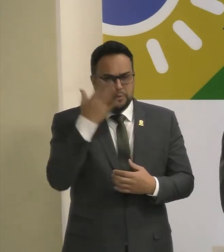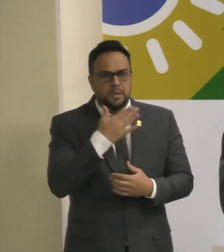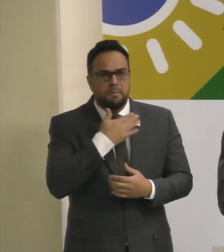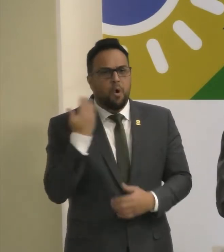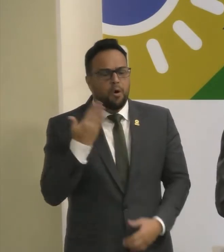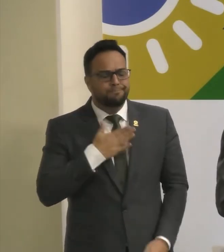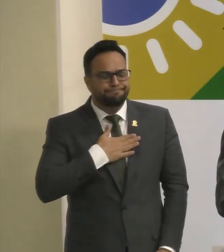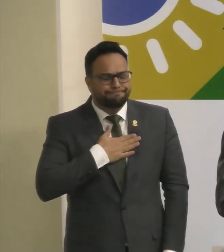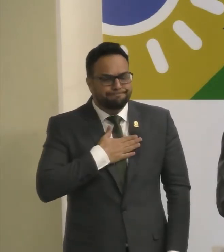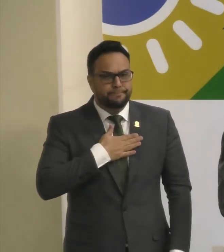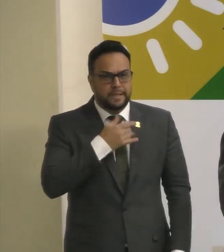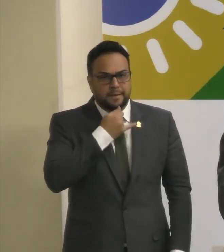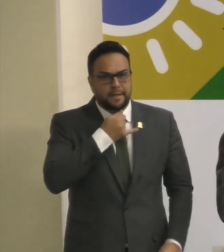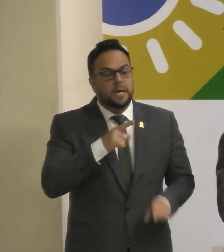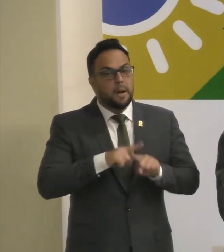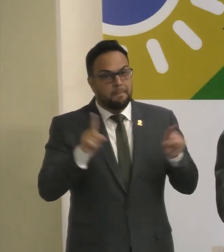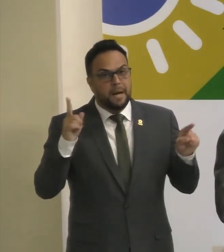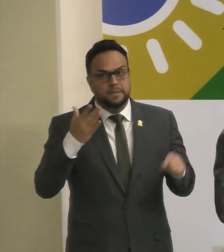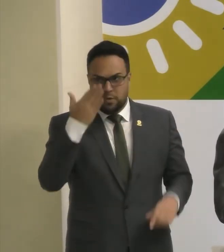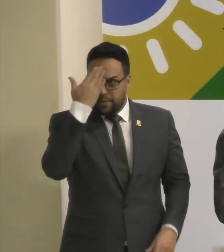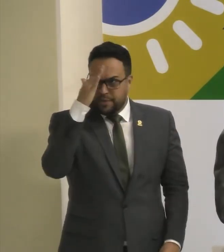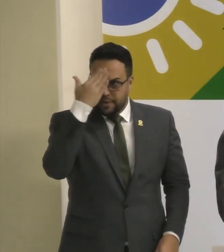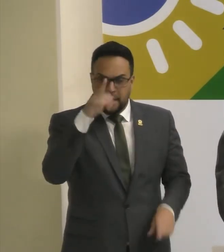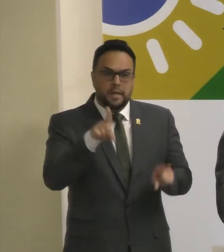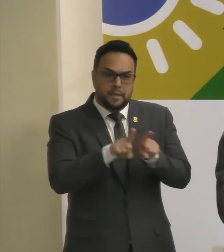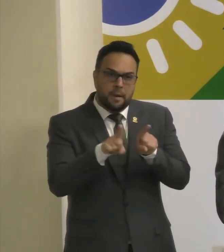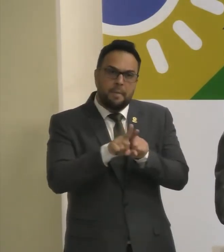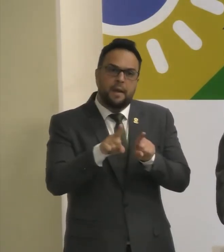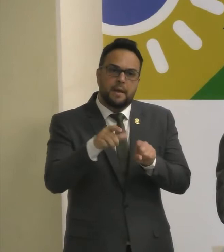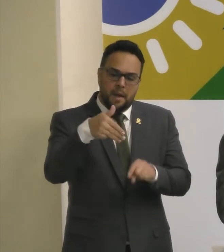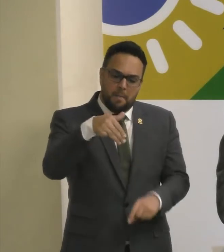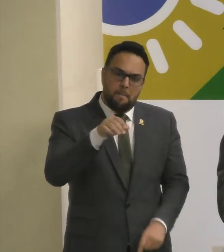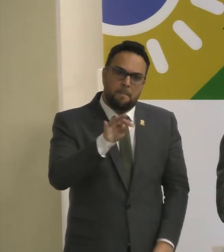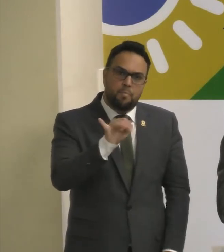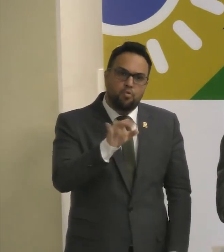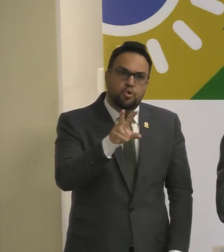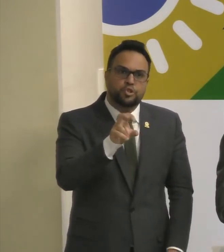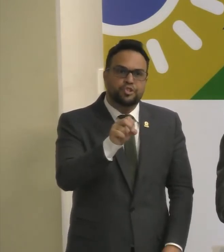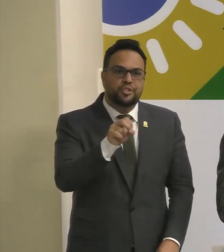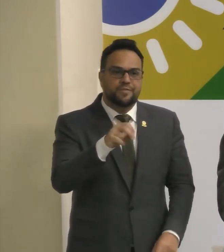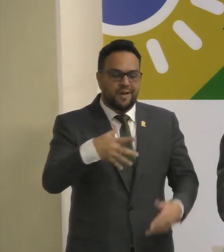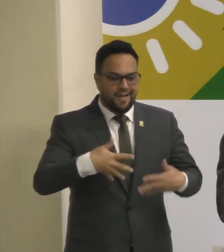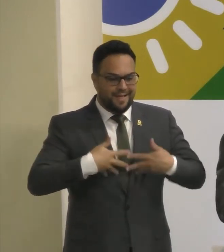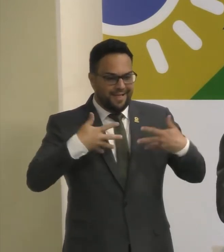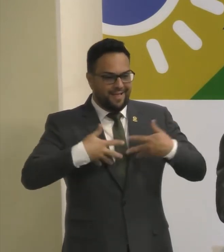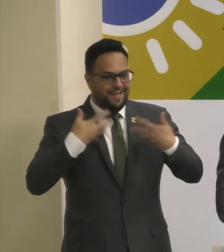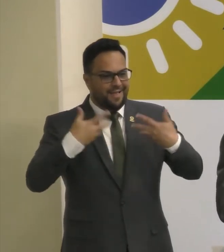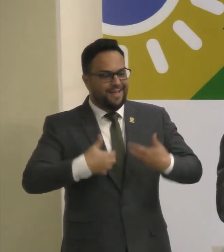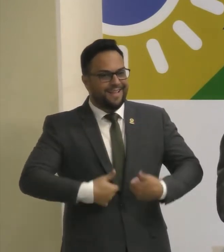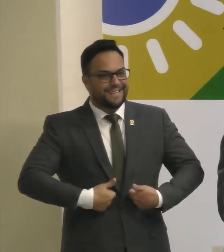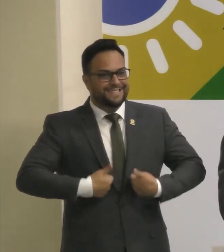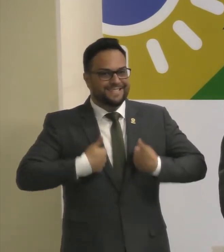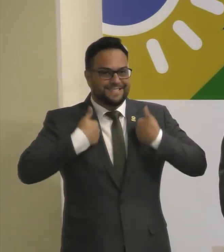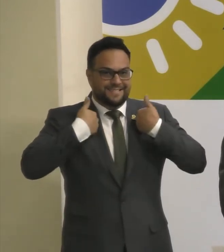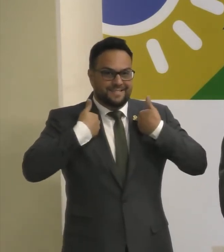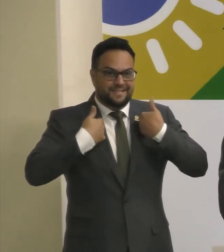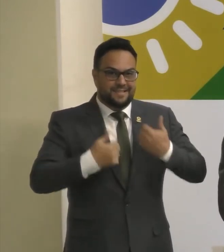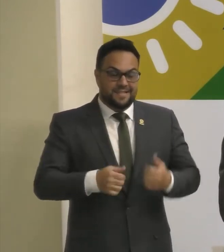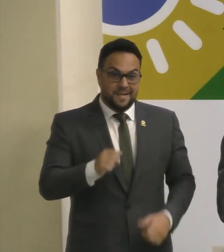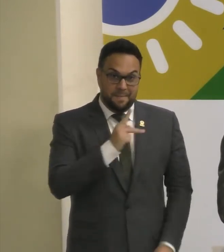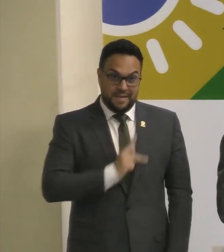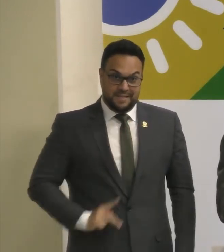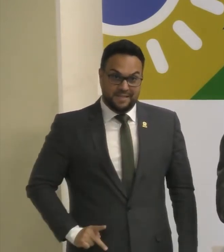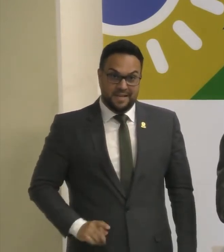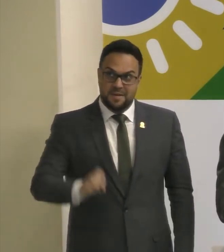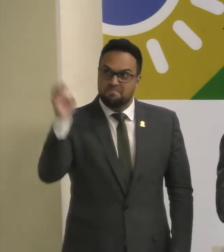Mas eu entendo que é motivo também para elevarmos a nossa autoestima. Presidente, o Brasil não